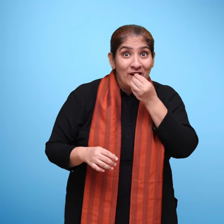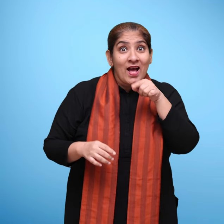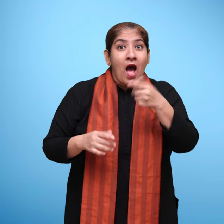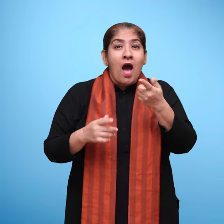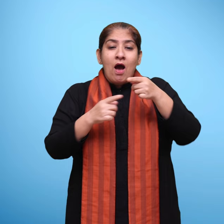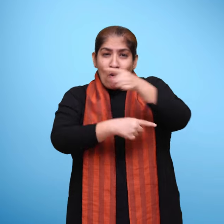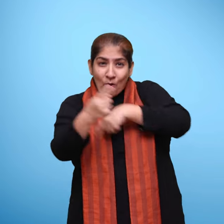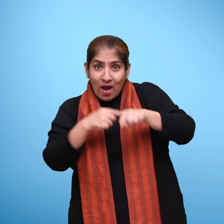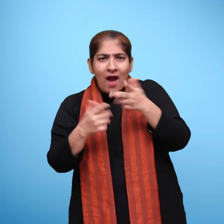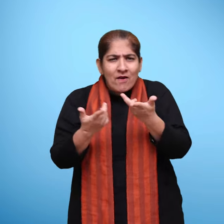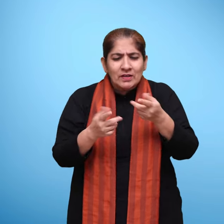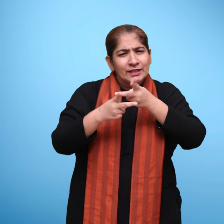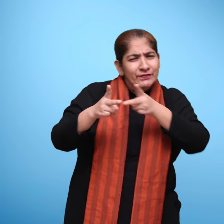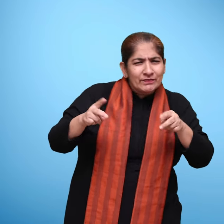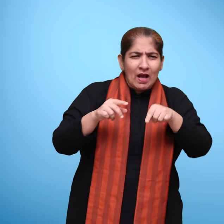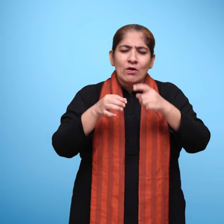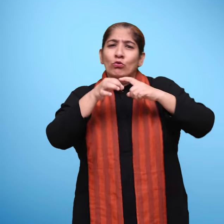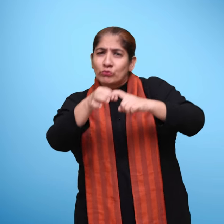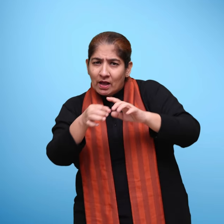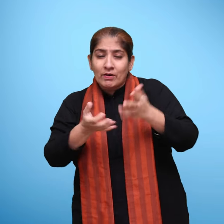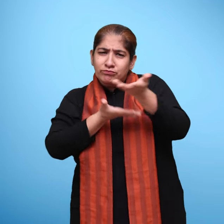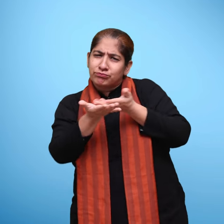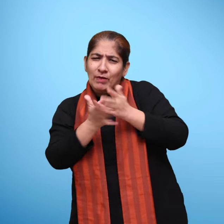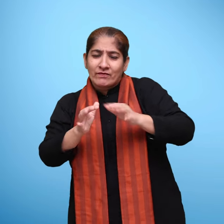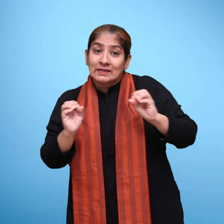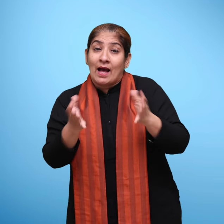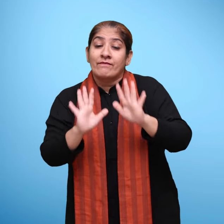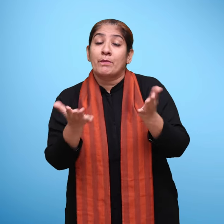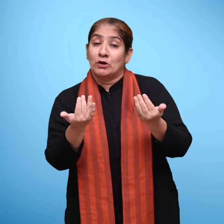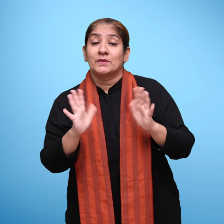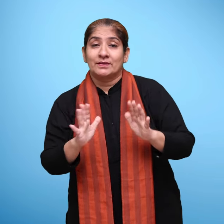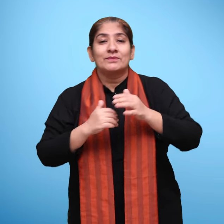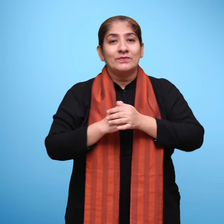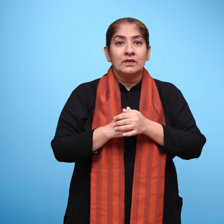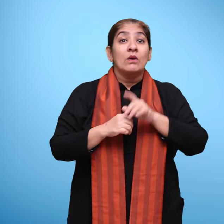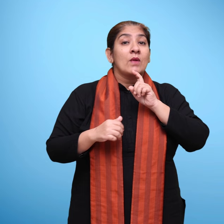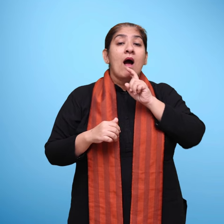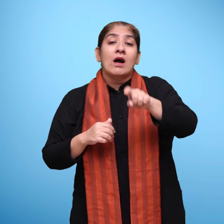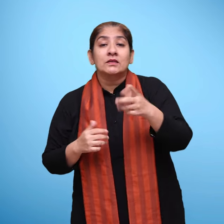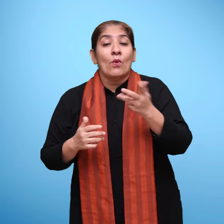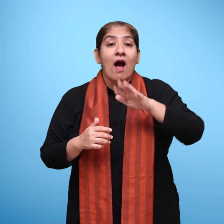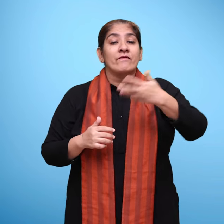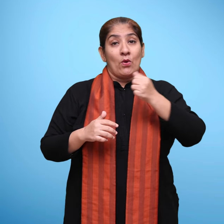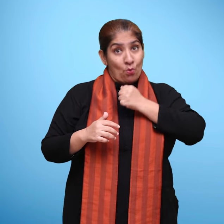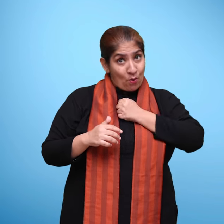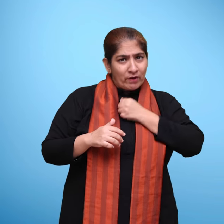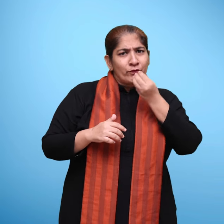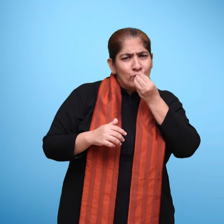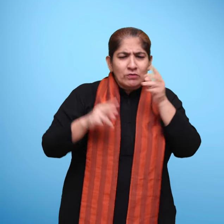बच्चों से निम्न प्रशनों से बाचीत शुरू कर सकते हैं। आगे आने वाले कुछ दिनों में हम हमारा खान